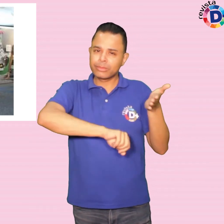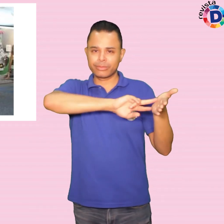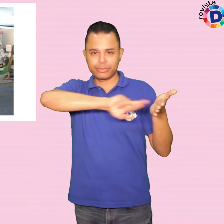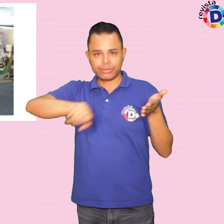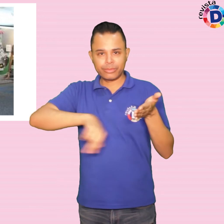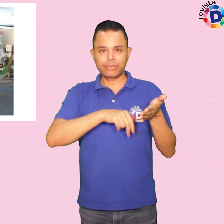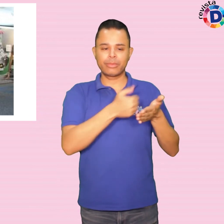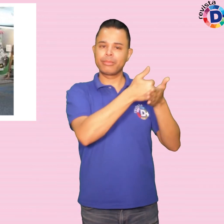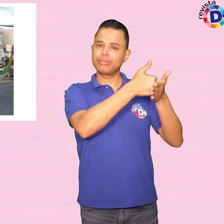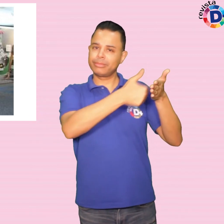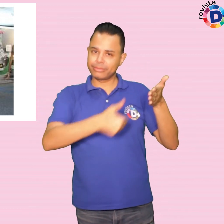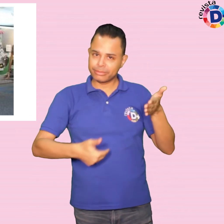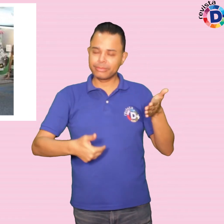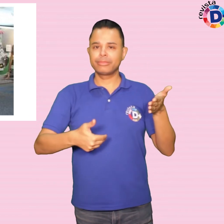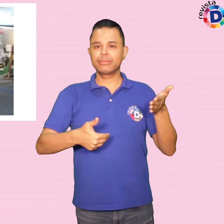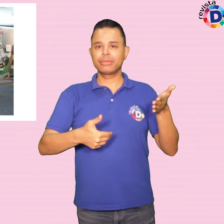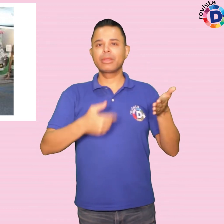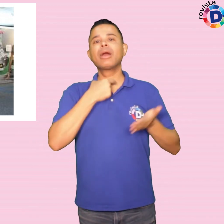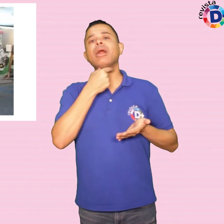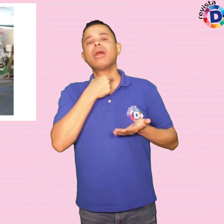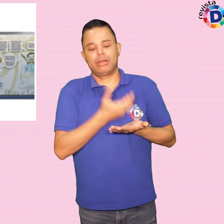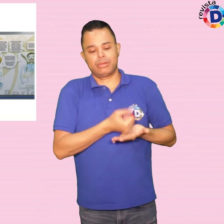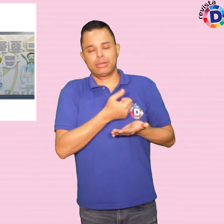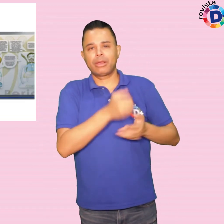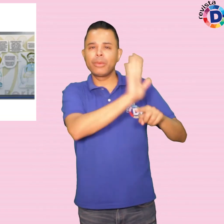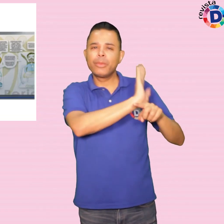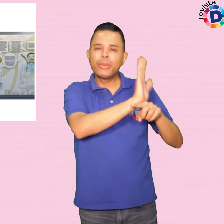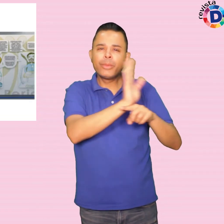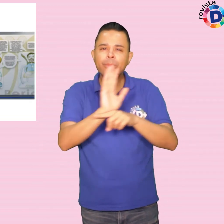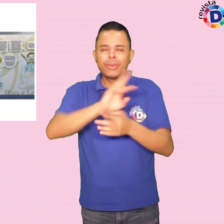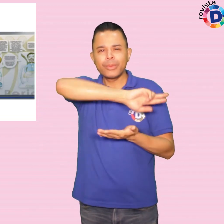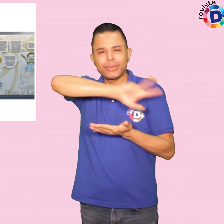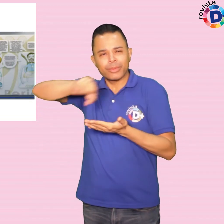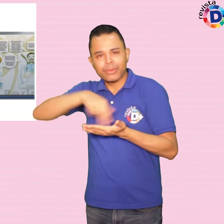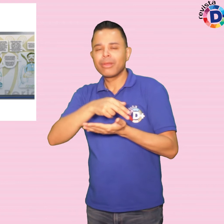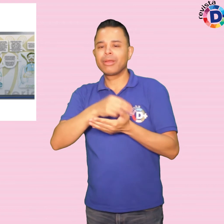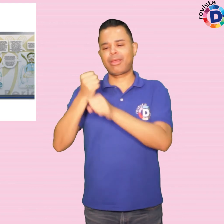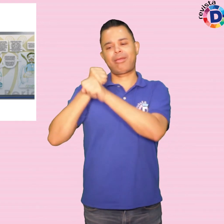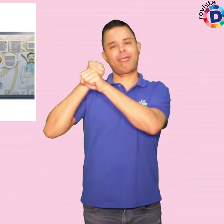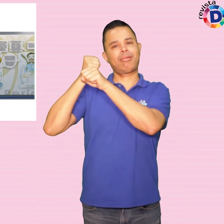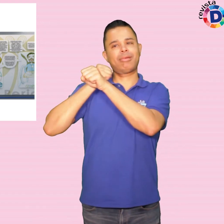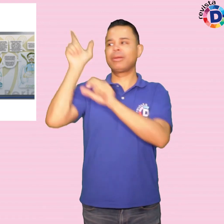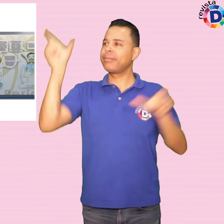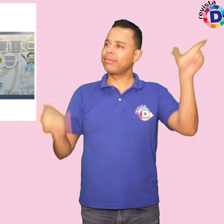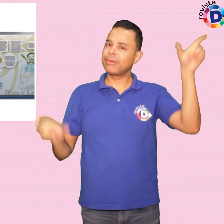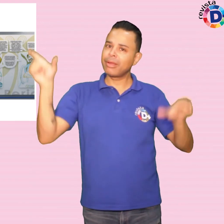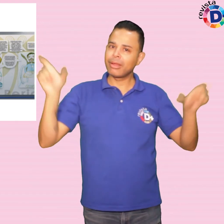manuscritos, áudios, vídeos e referências aos principais personagens, as